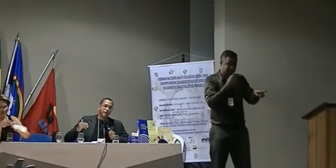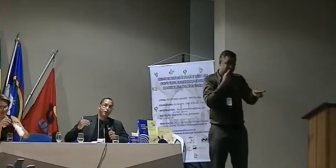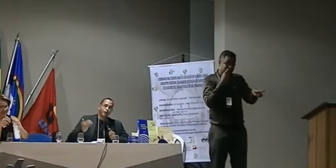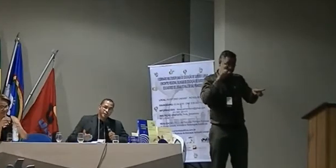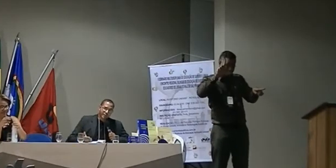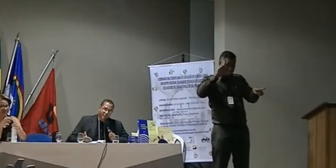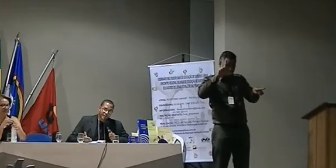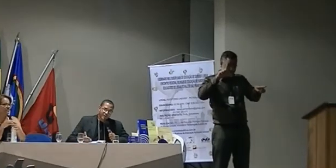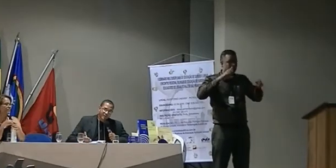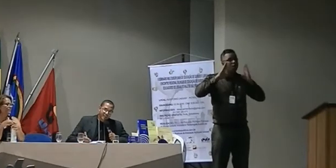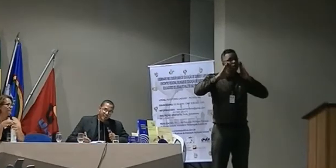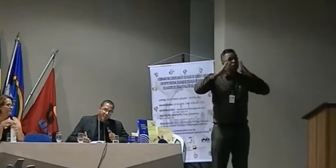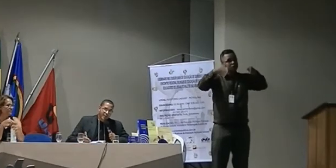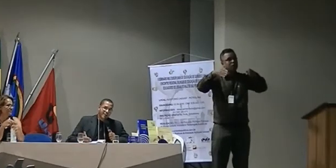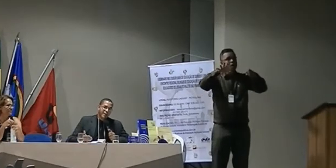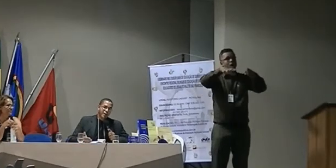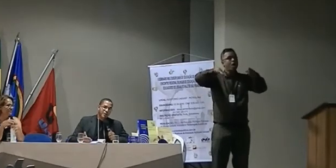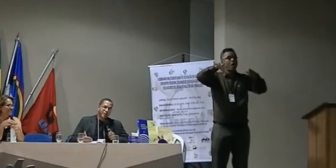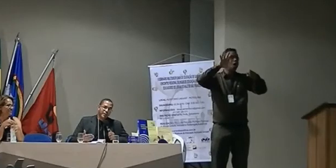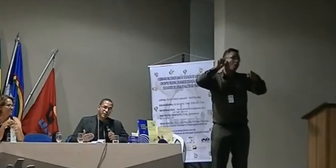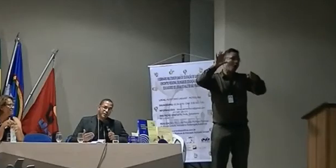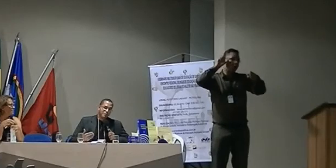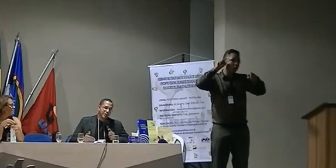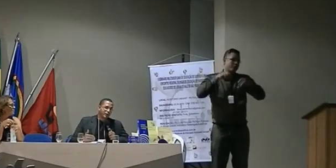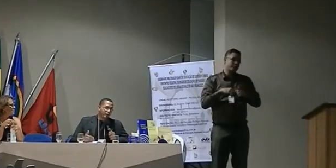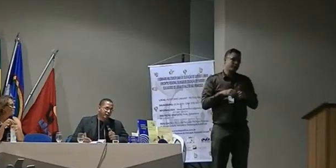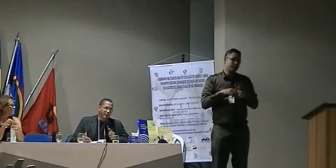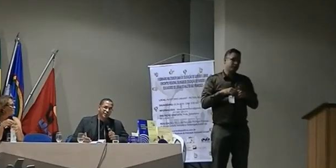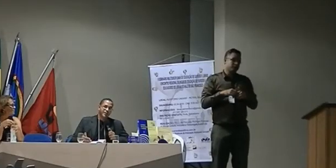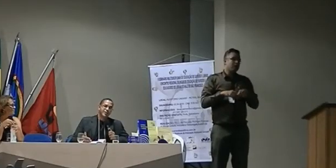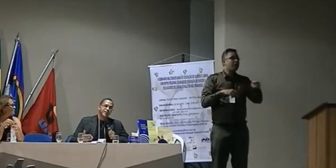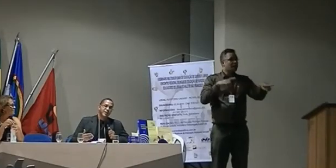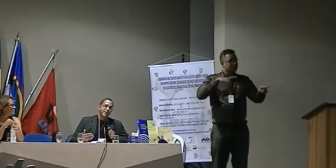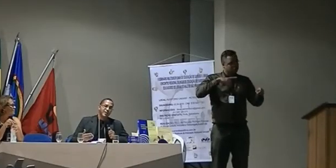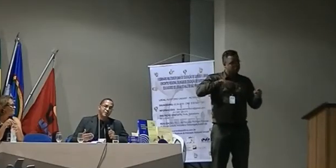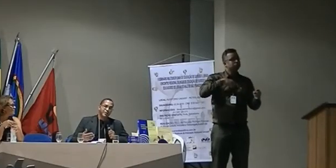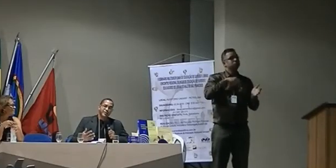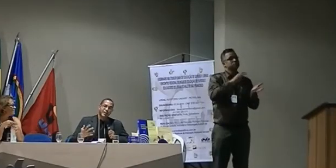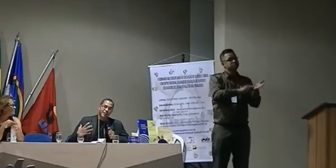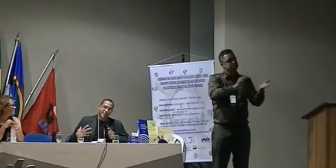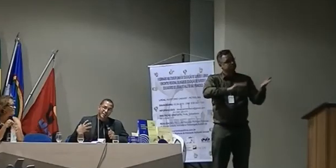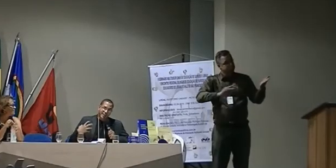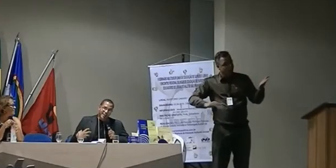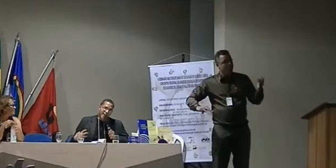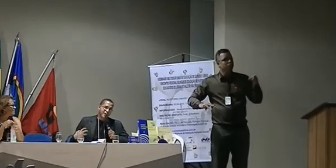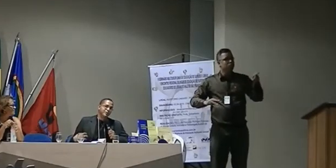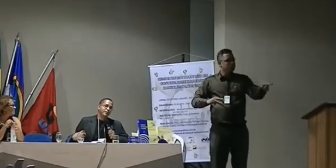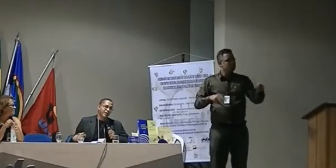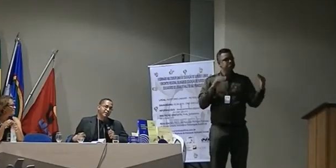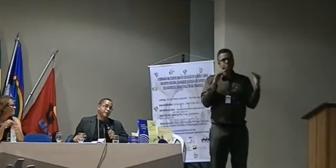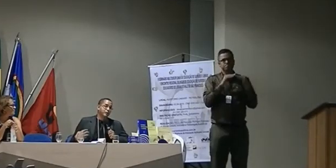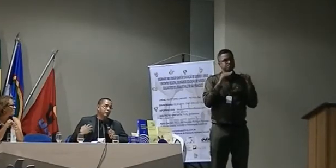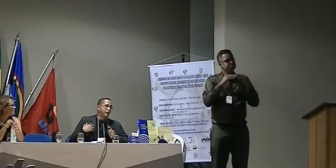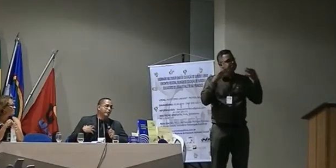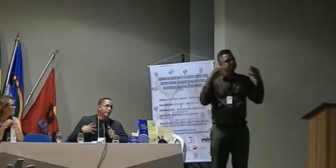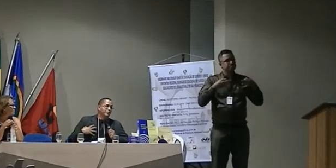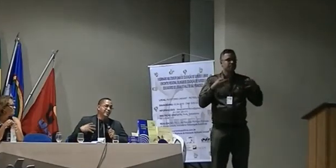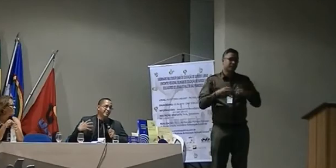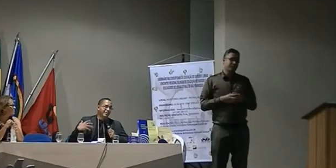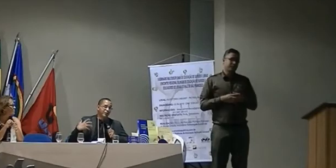ouvintes que realmente é uma metodologia que realmente encaixa a nossa realidade somos nós que estamos com